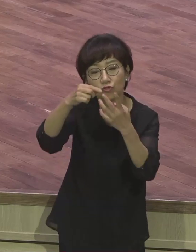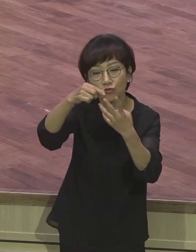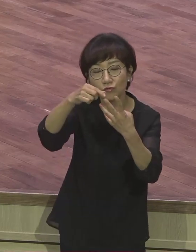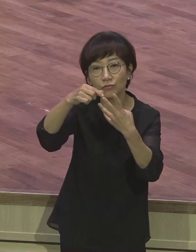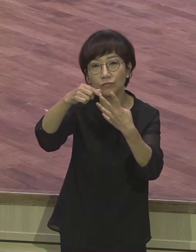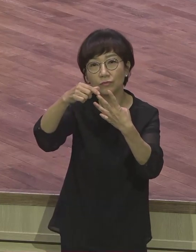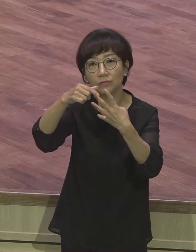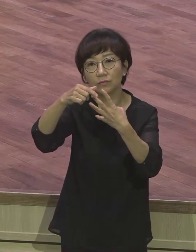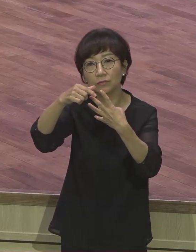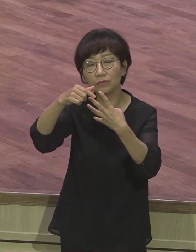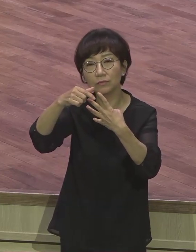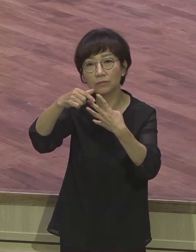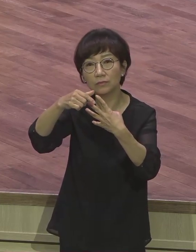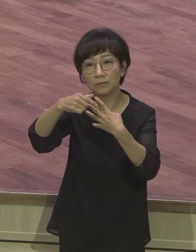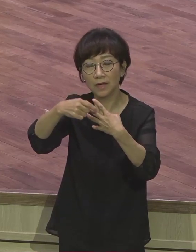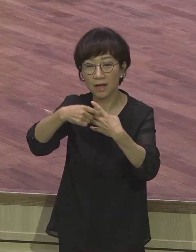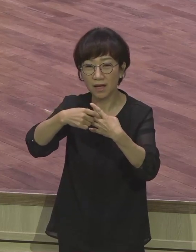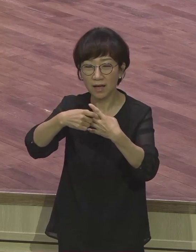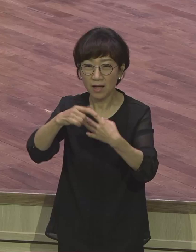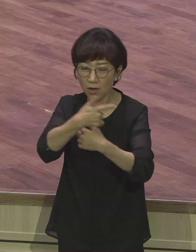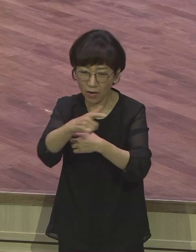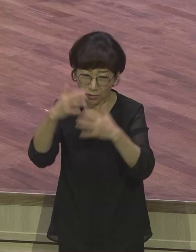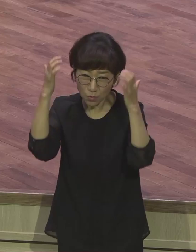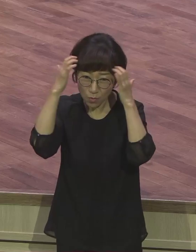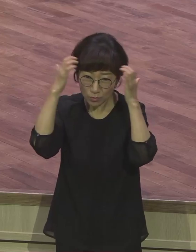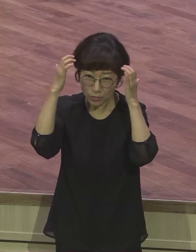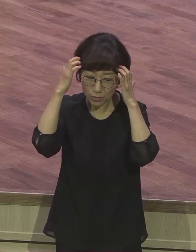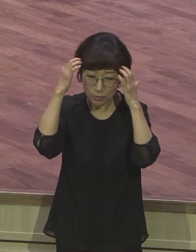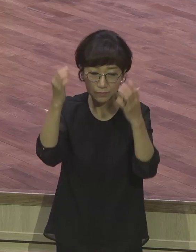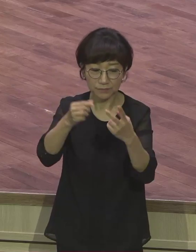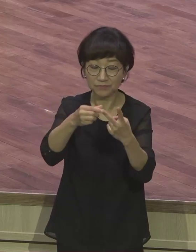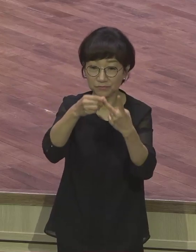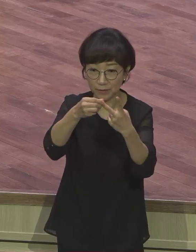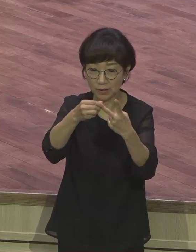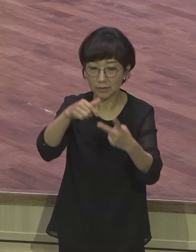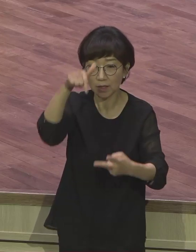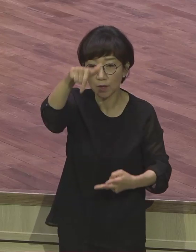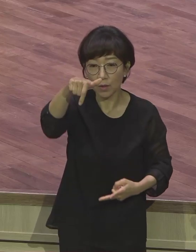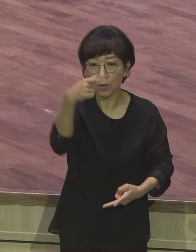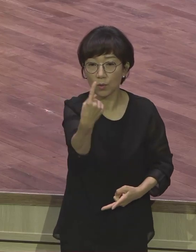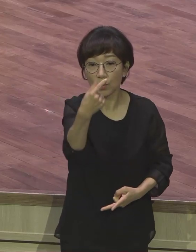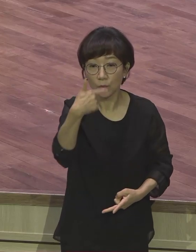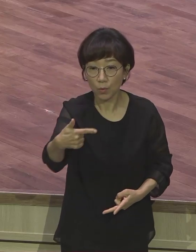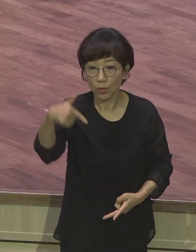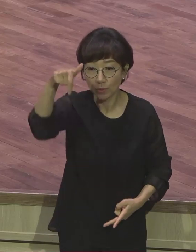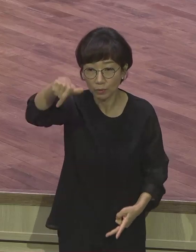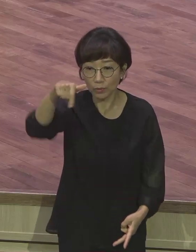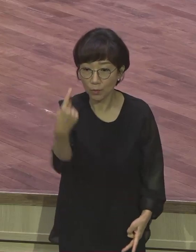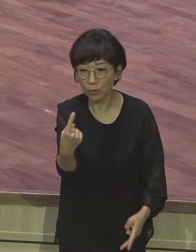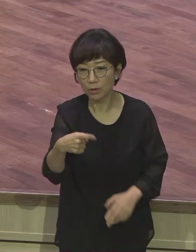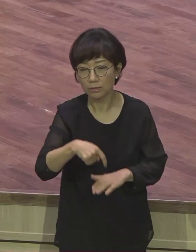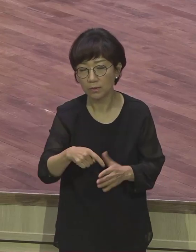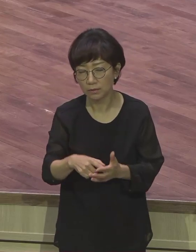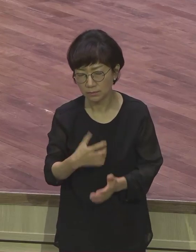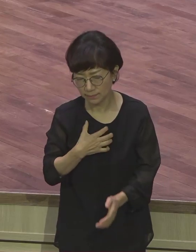끊임없이 외적에서 오는 고통이지요. 두 번째 공고나 공고는 뭐예요? 마음의 극심한